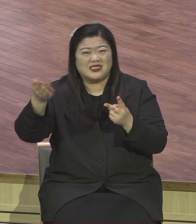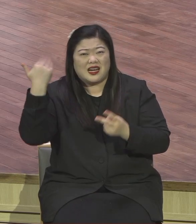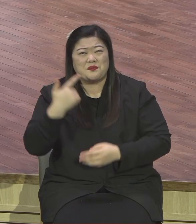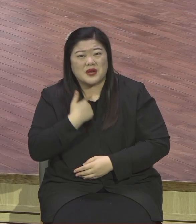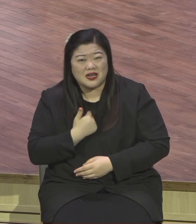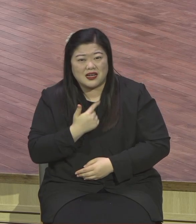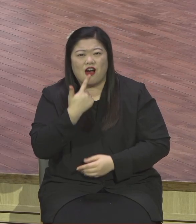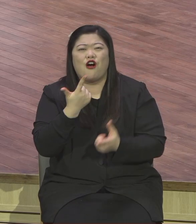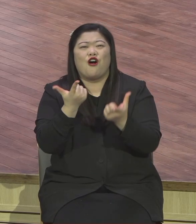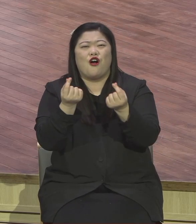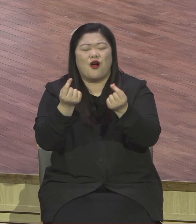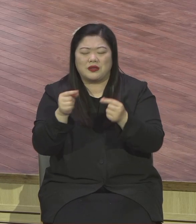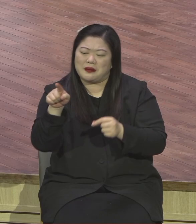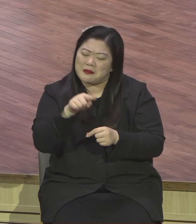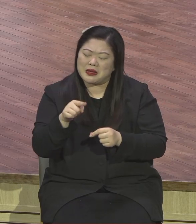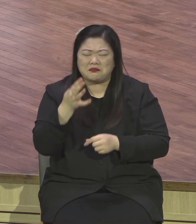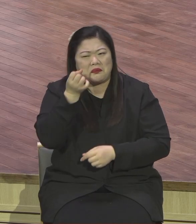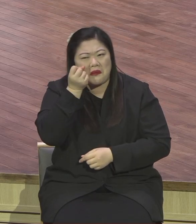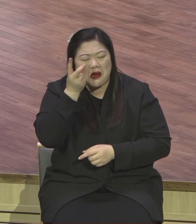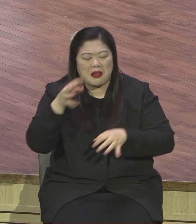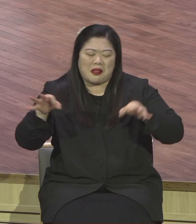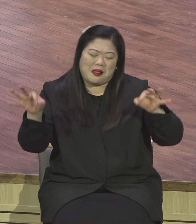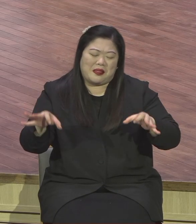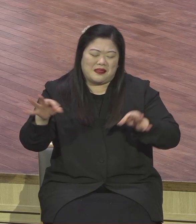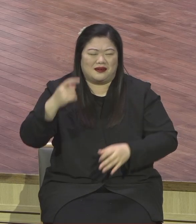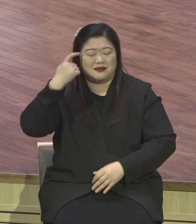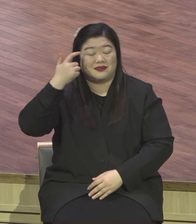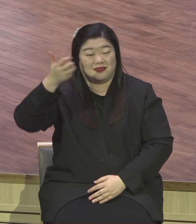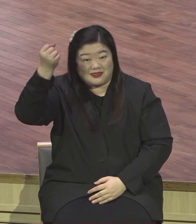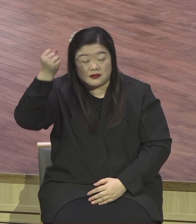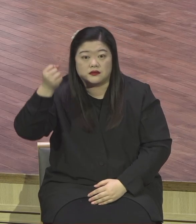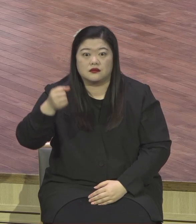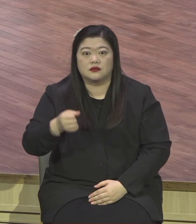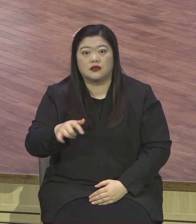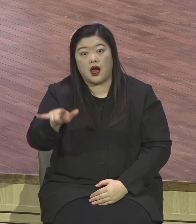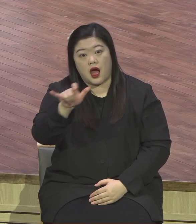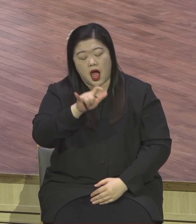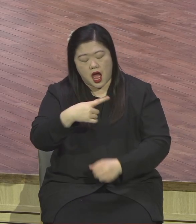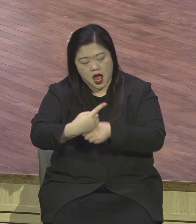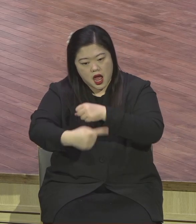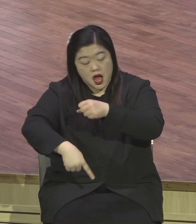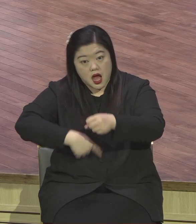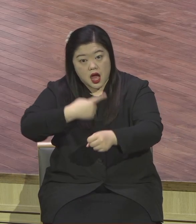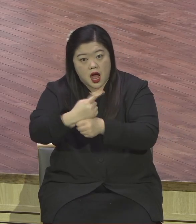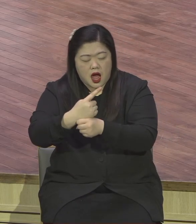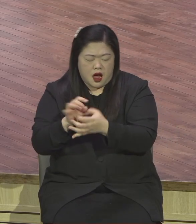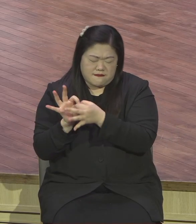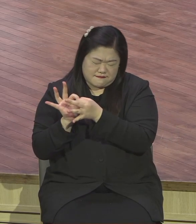기대했는데 우리의 기대를 크게 비웃기라고 하듯이 여전히 지금